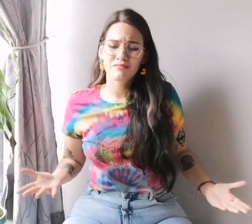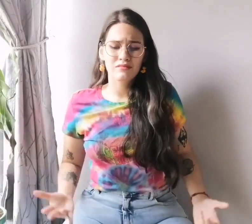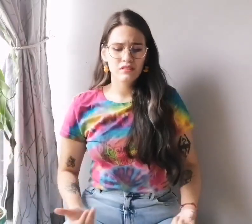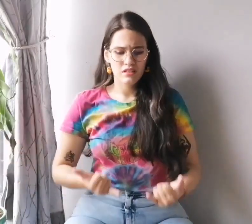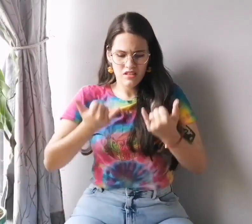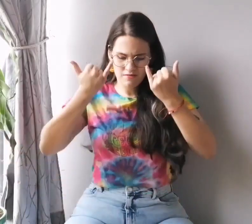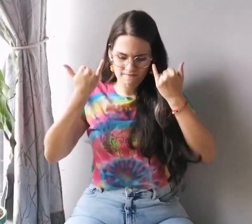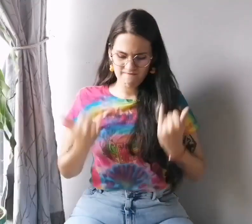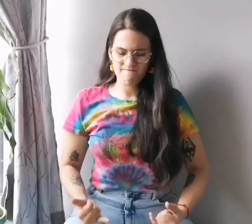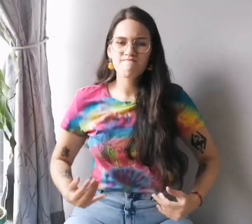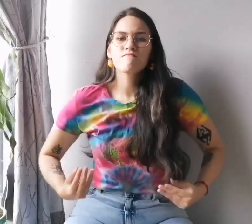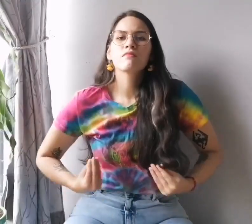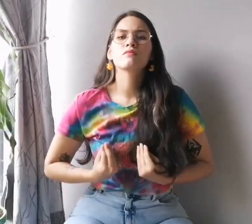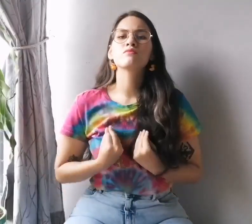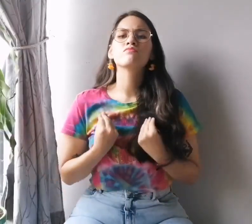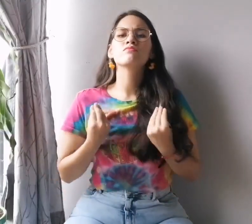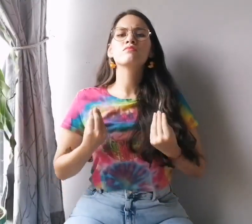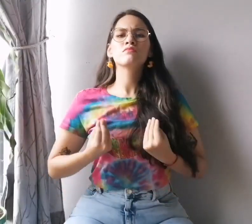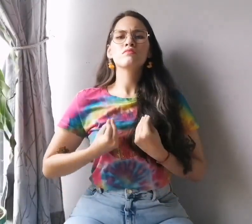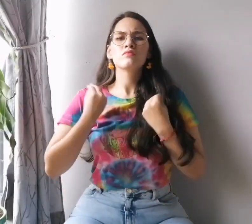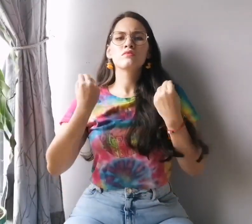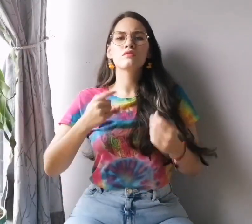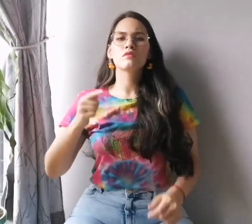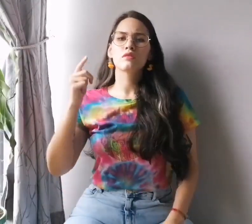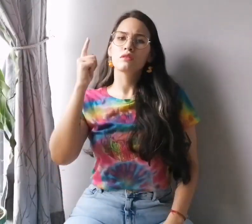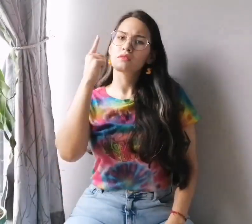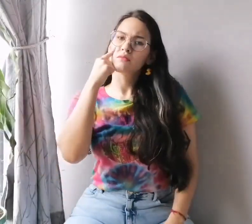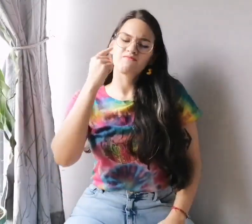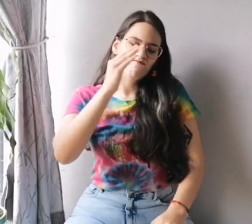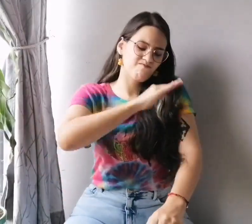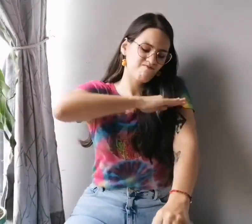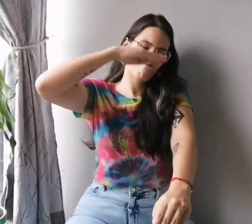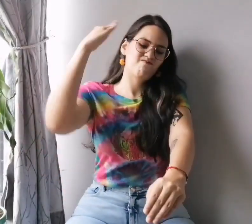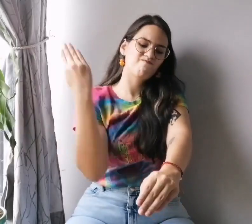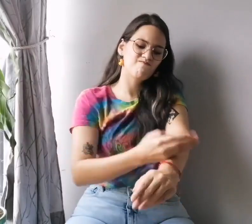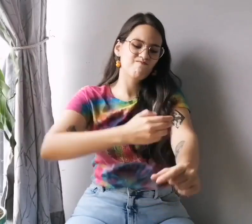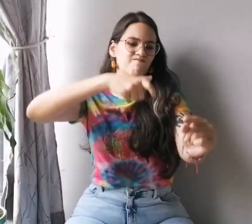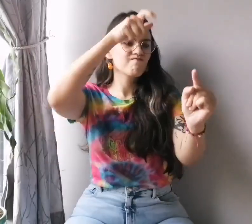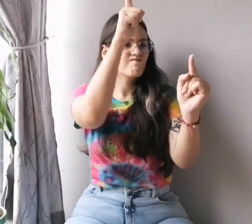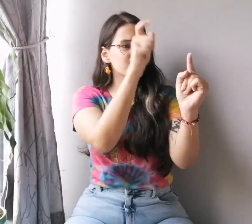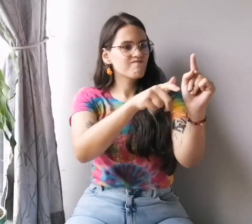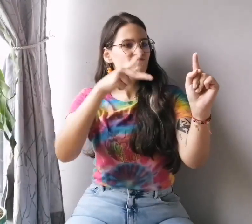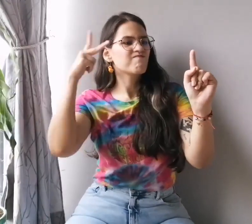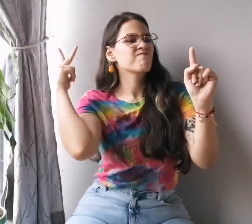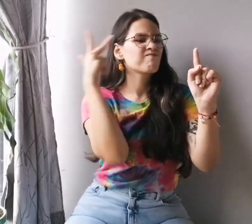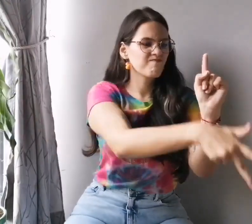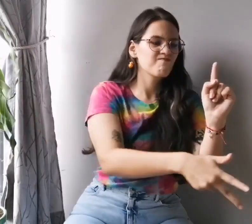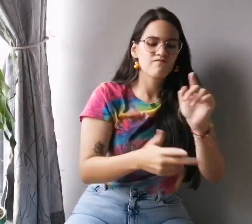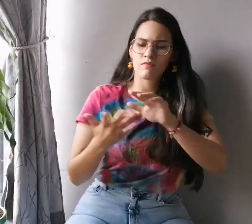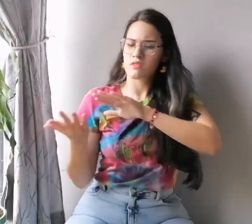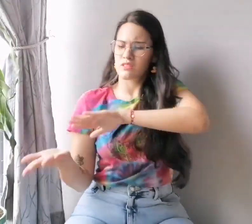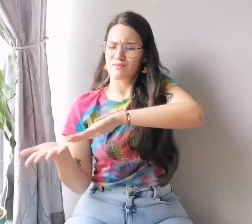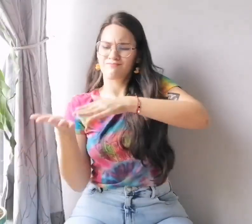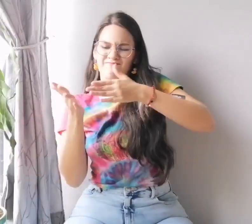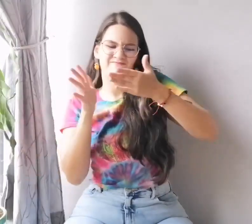Que resuelven fuerte los cielos días Que caigan con fuerza el